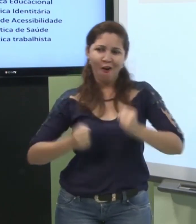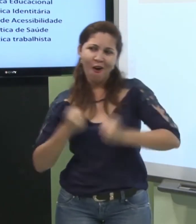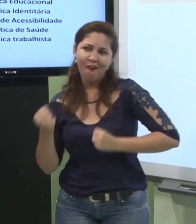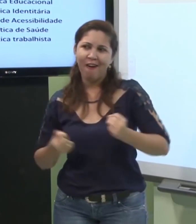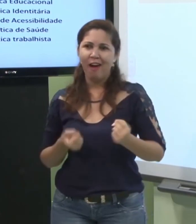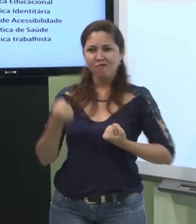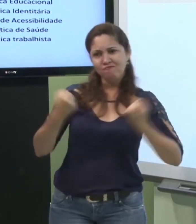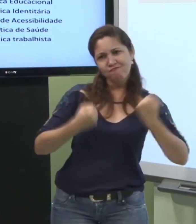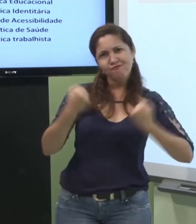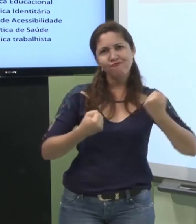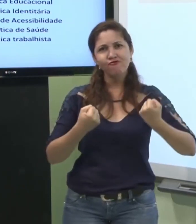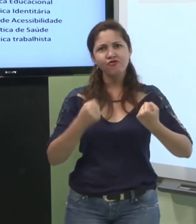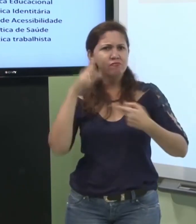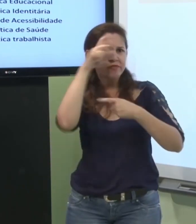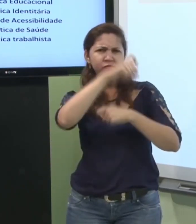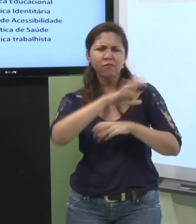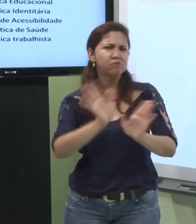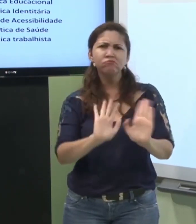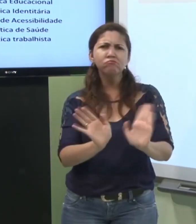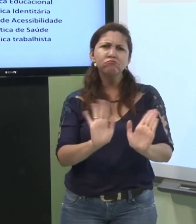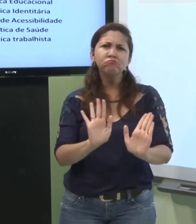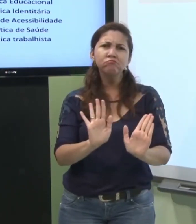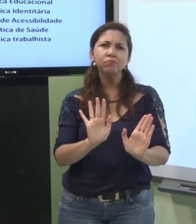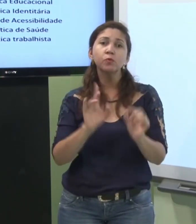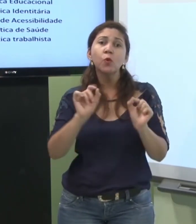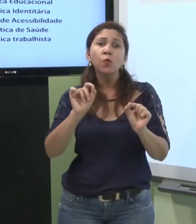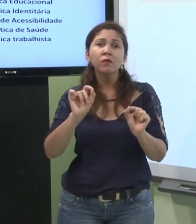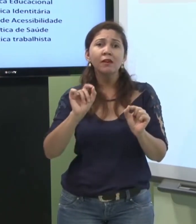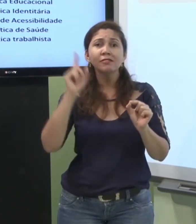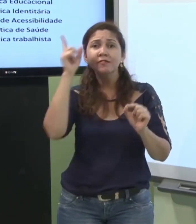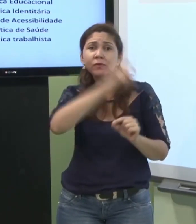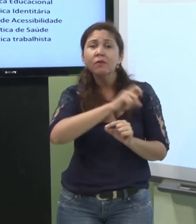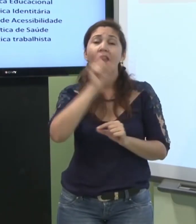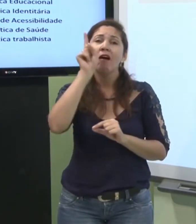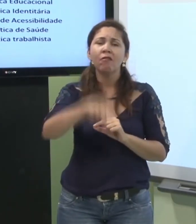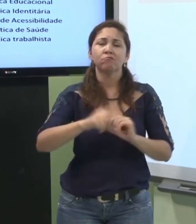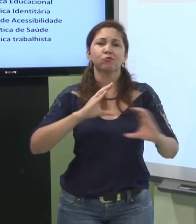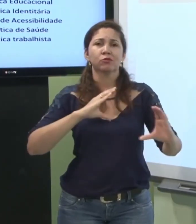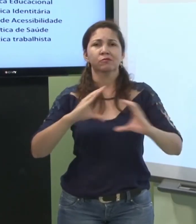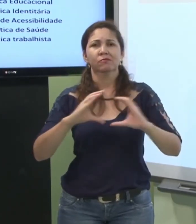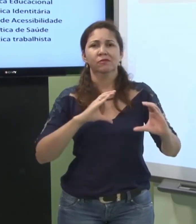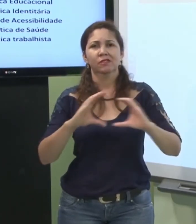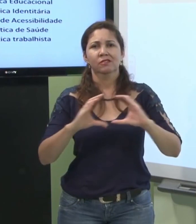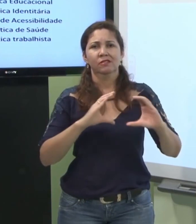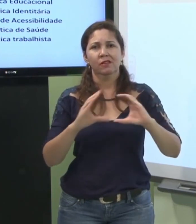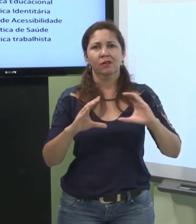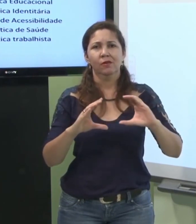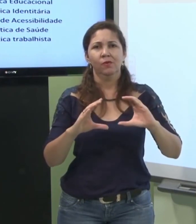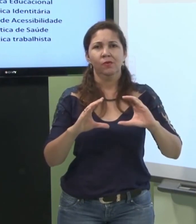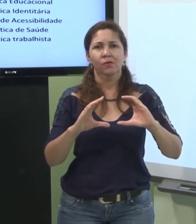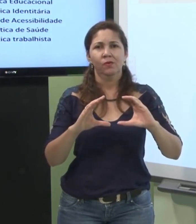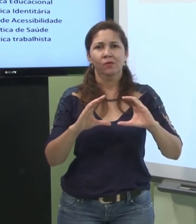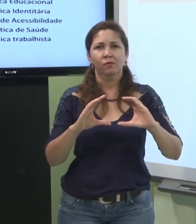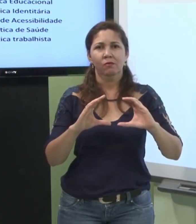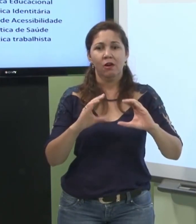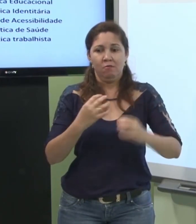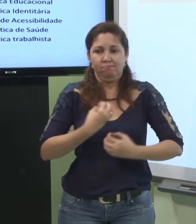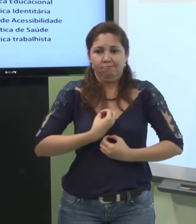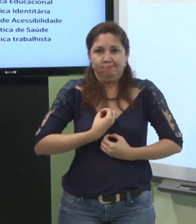então o surdo ele não tem dificuldade de locomoção a dificuldade do surdo é de comunicação de